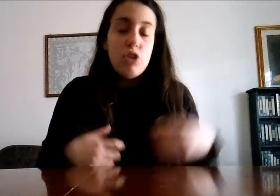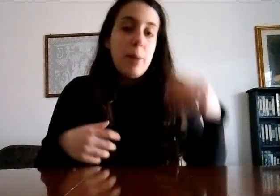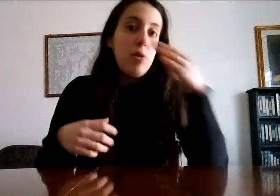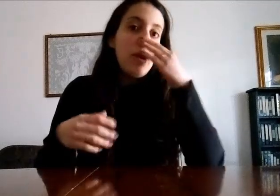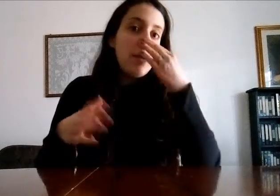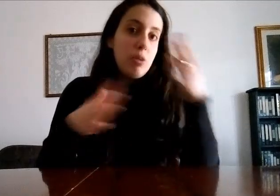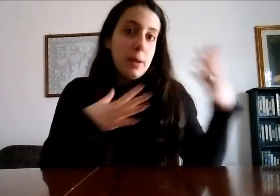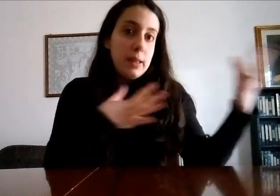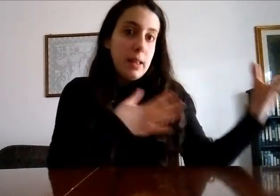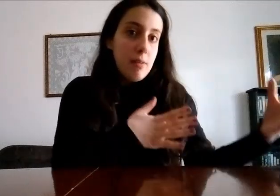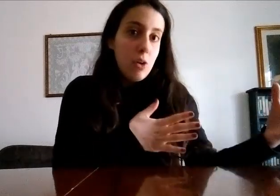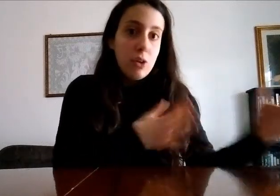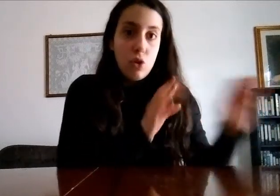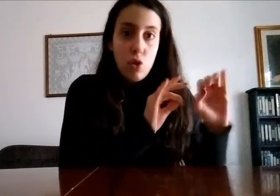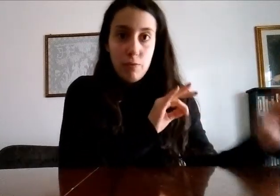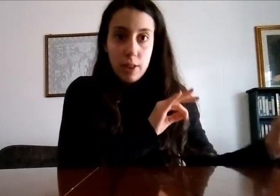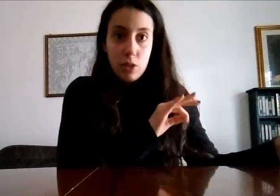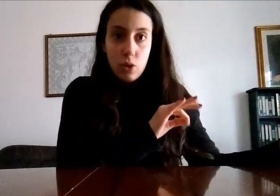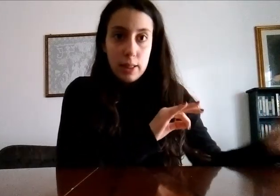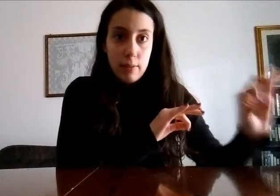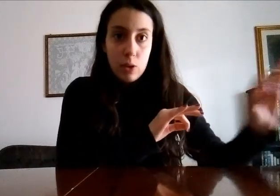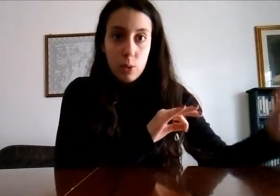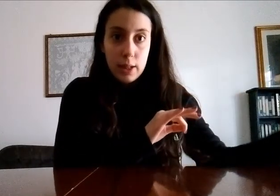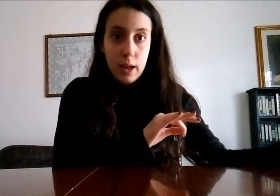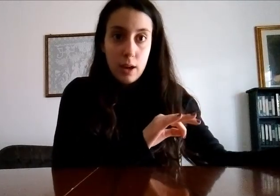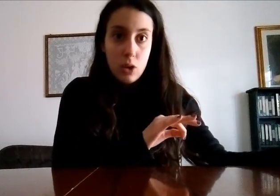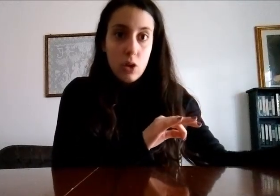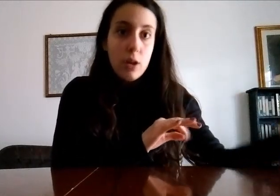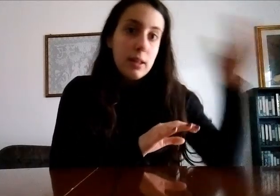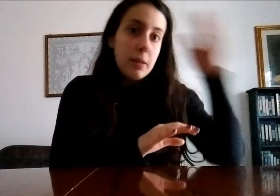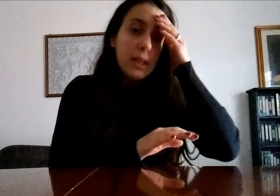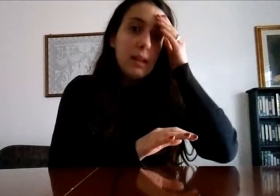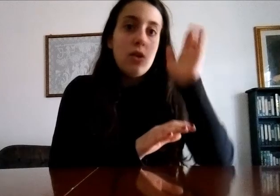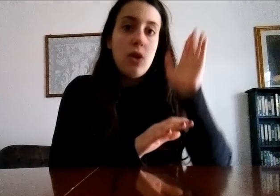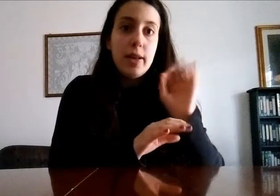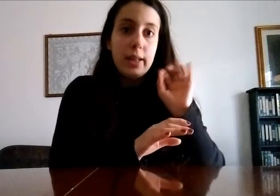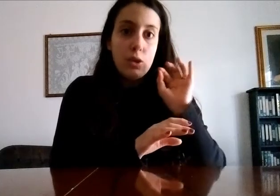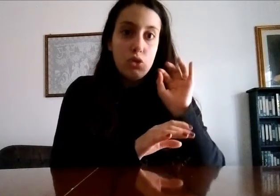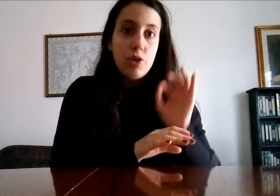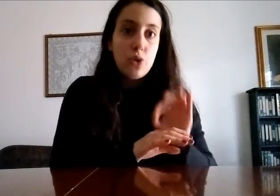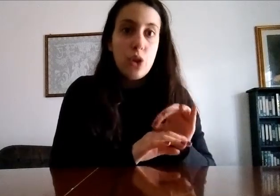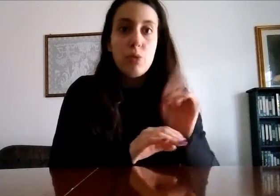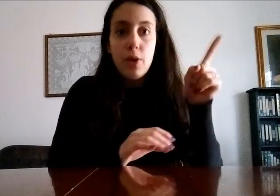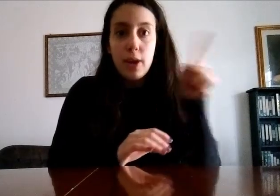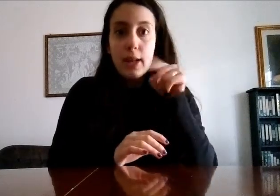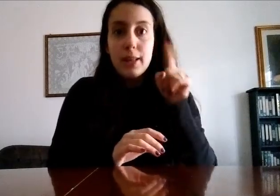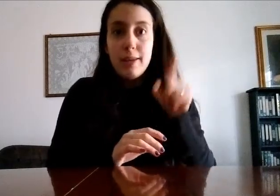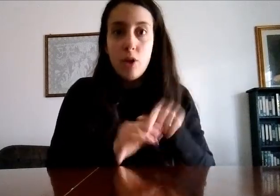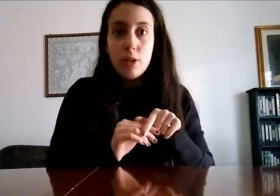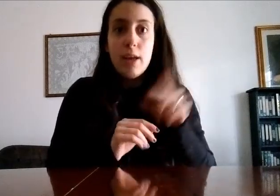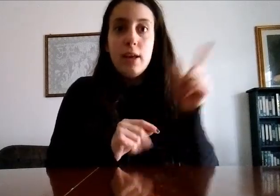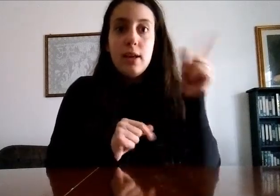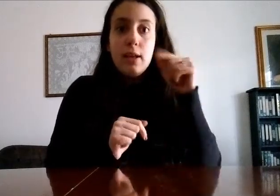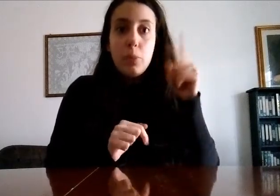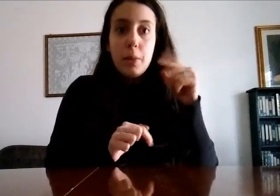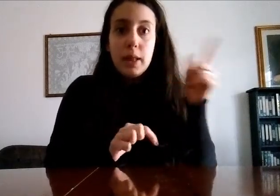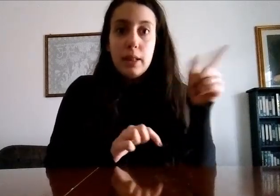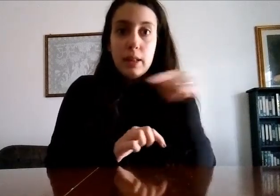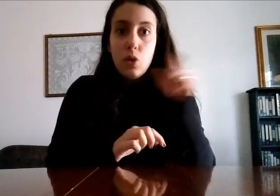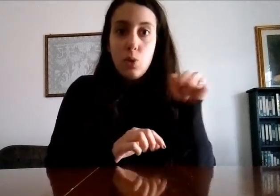diciamo la maggior parte delle volte non l'ho visto che stava al guinzaglio stamattina dico la verità non ci ho fatto caso però anche altre volte sono presentati con